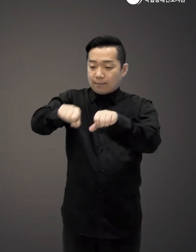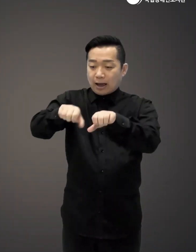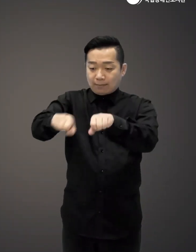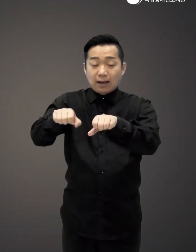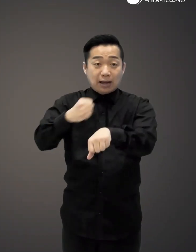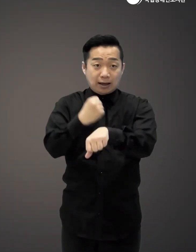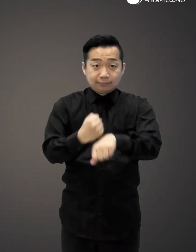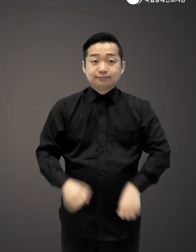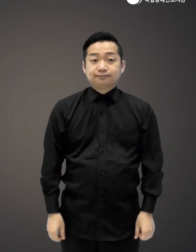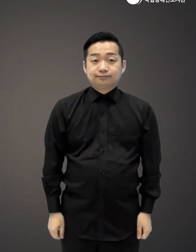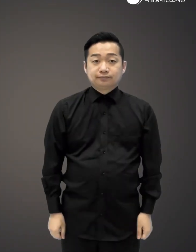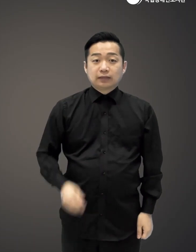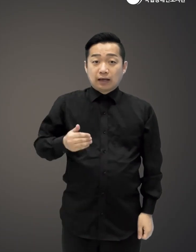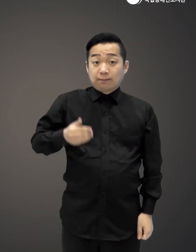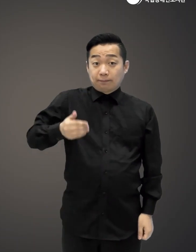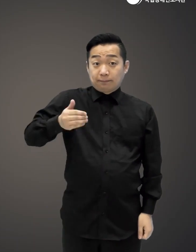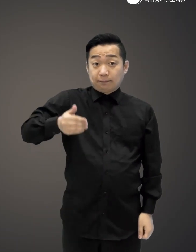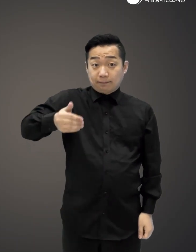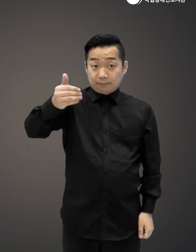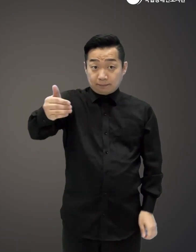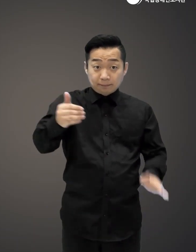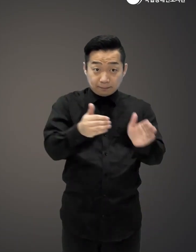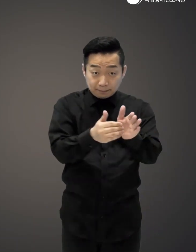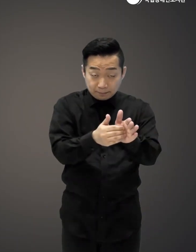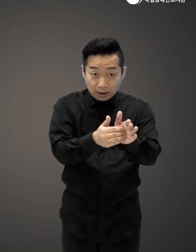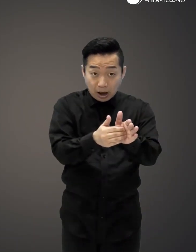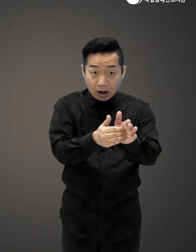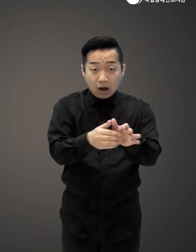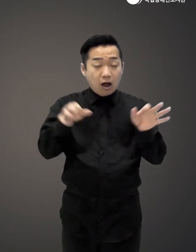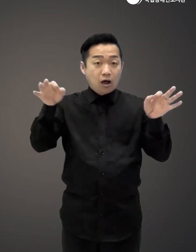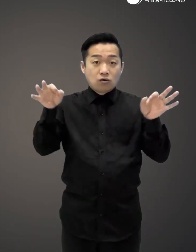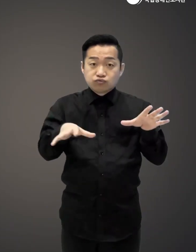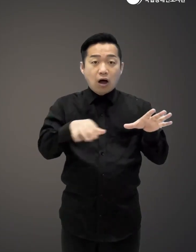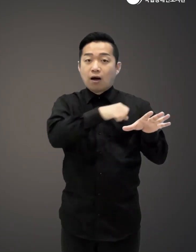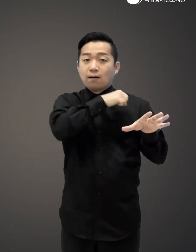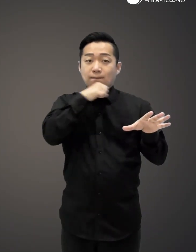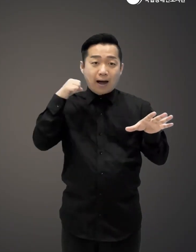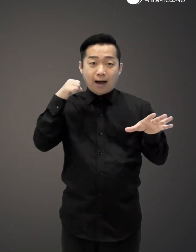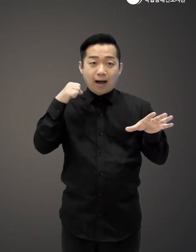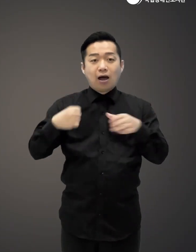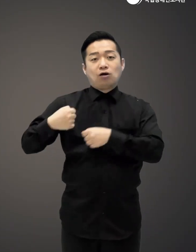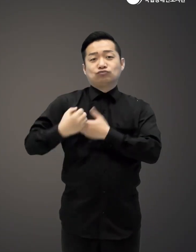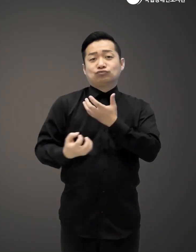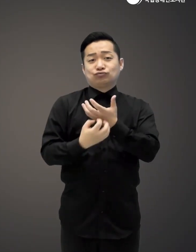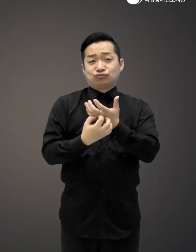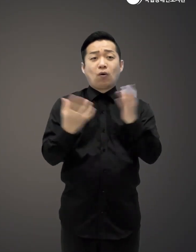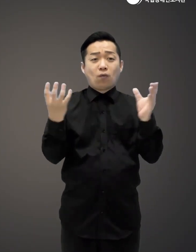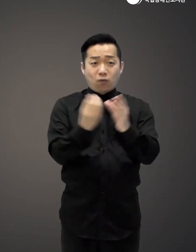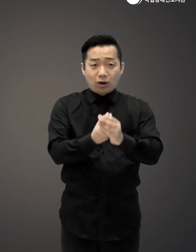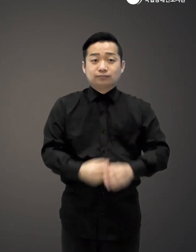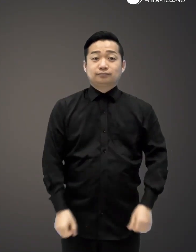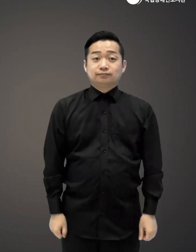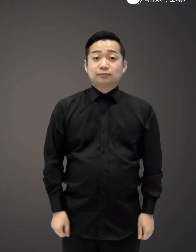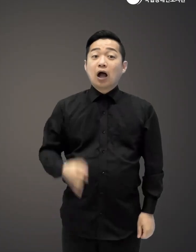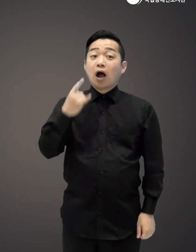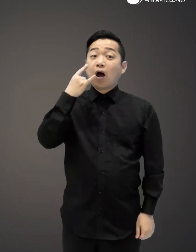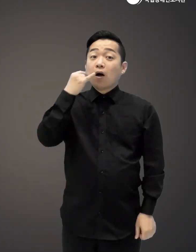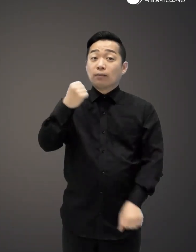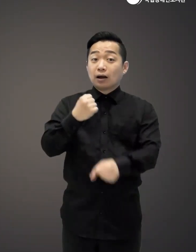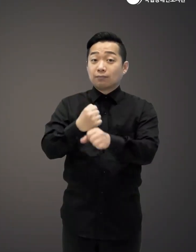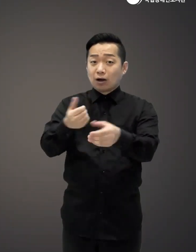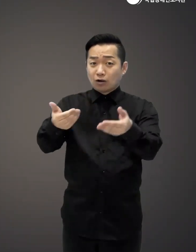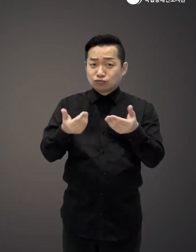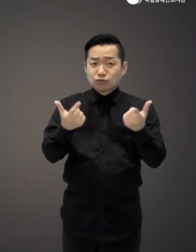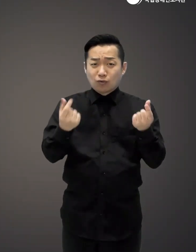레시피 한 단계 한 단계를 거치자 순식간에 쉽고 맛있는 부대찌개가 완성되었습니다 마치